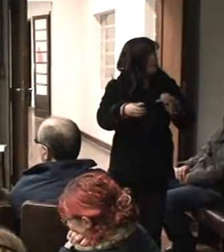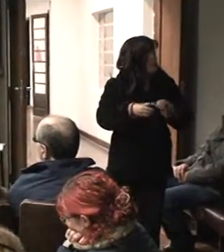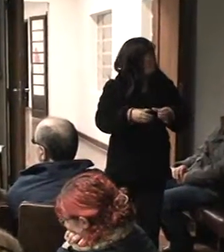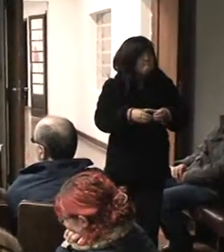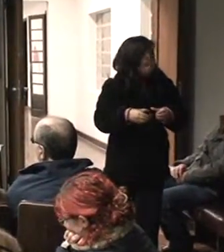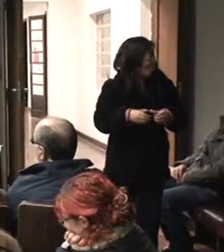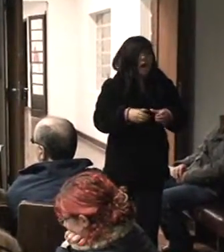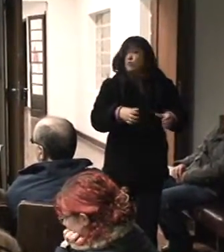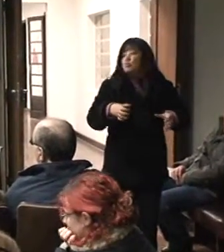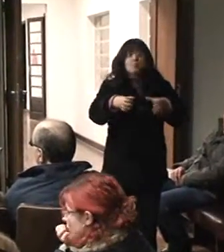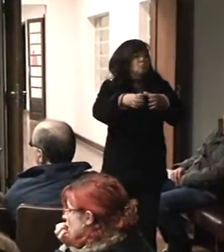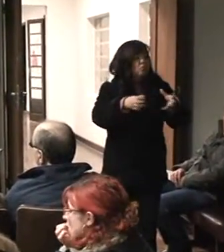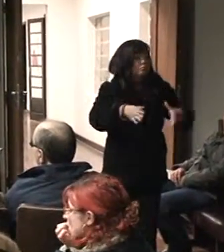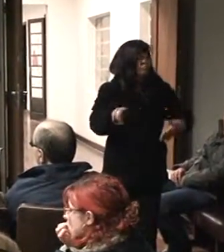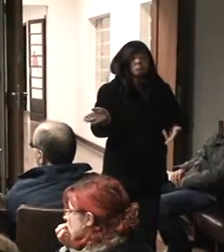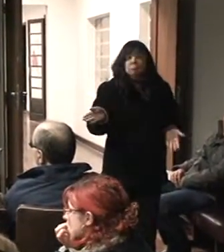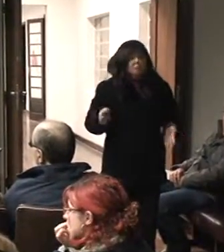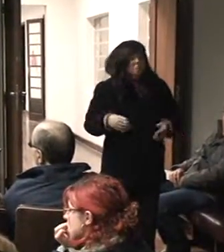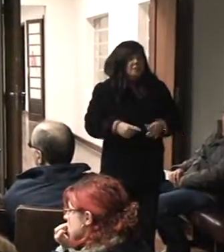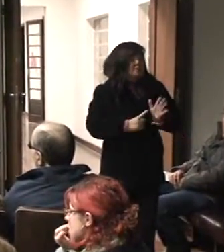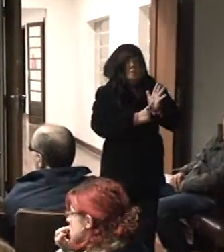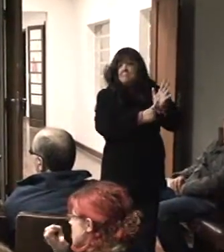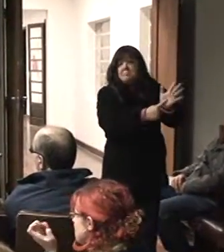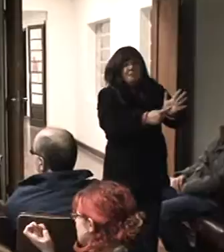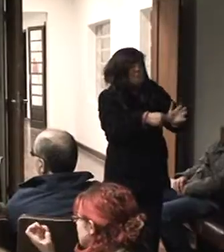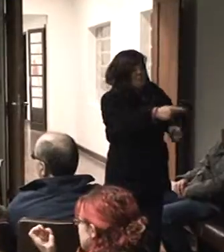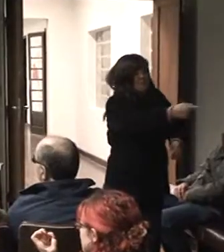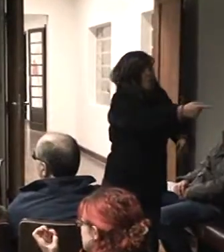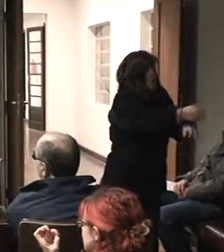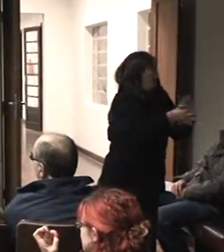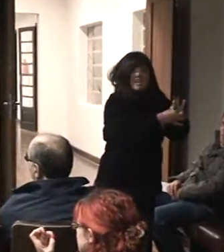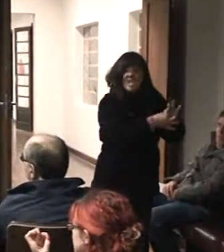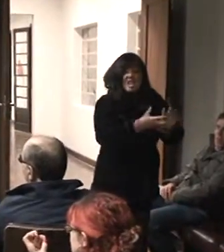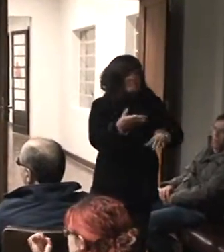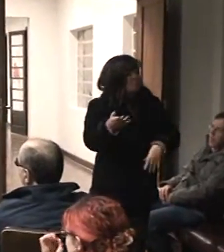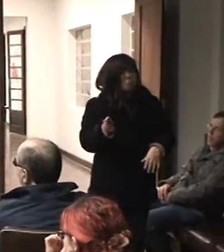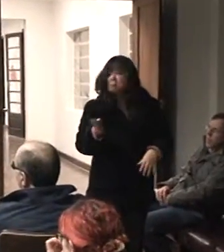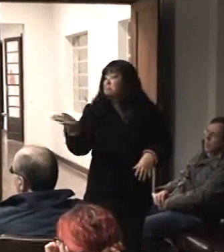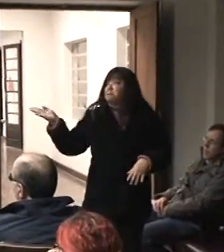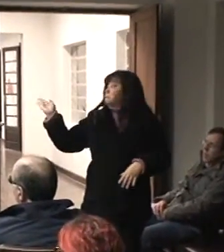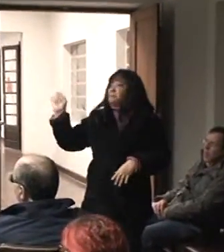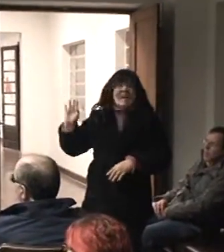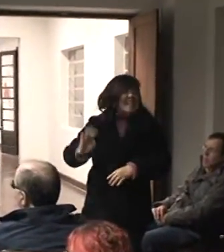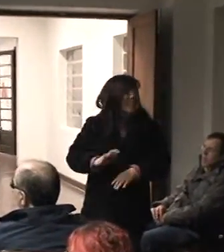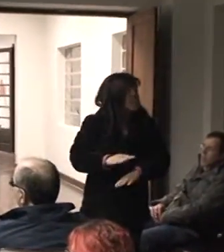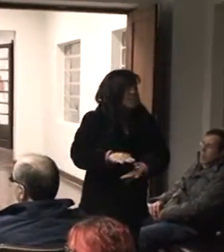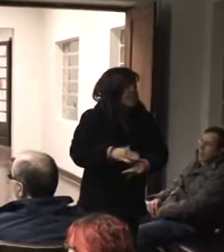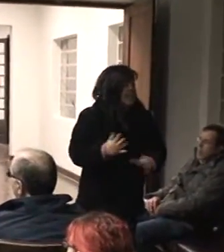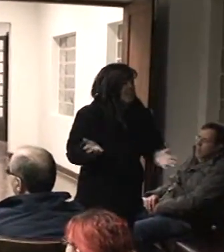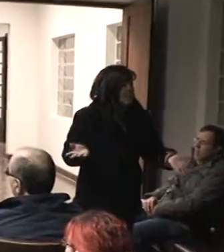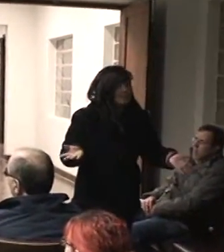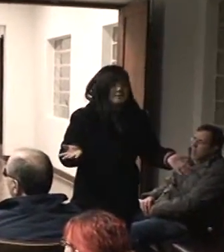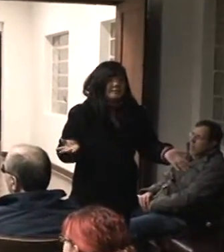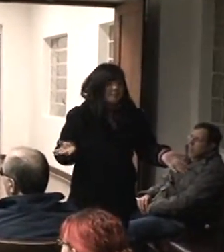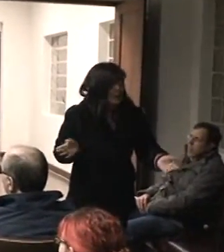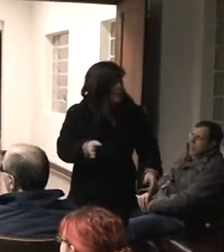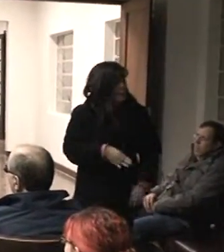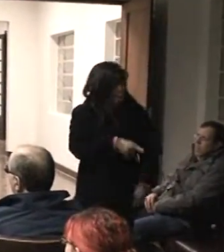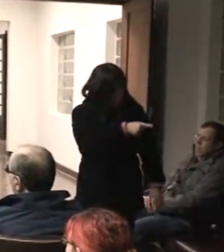conselho representando a pessoa com deficiência ali para o não estamos sabendo. E o outro problema é até entre conselhos. Fechada.